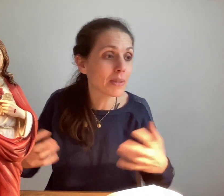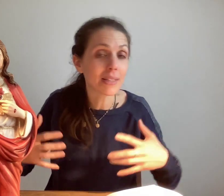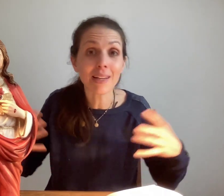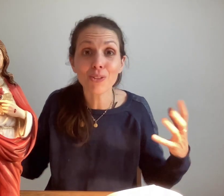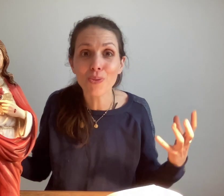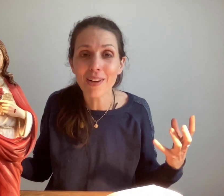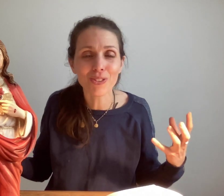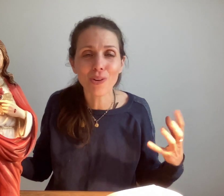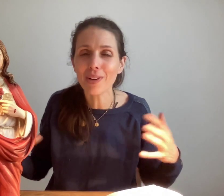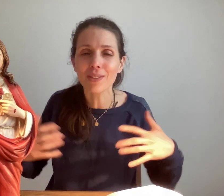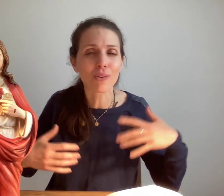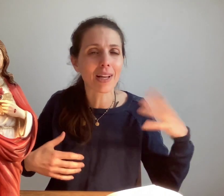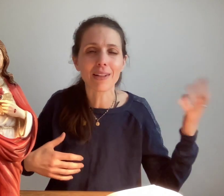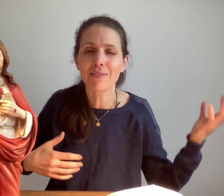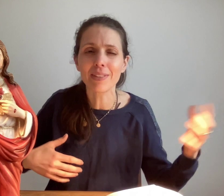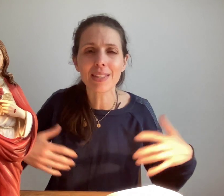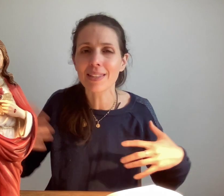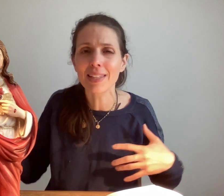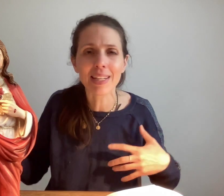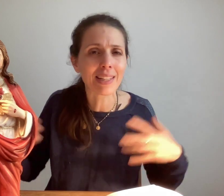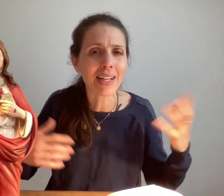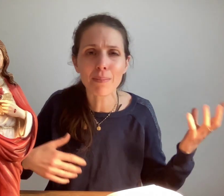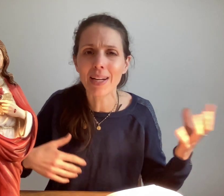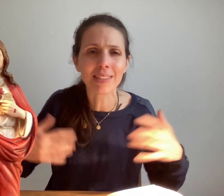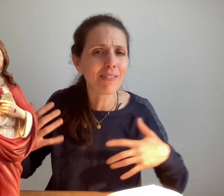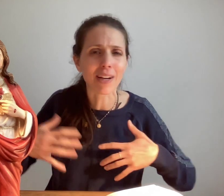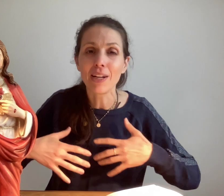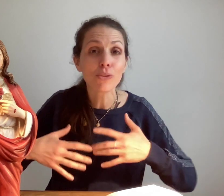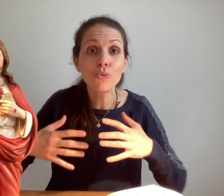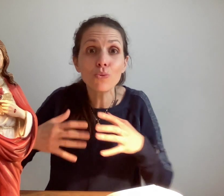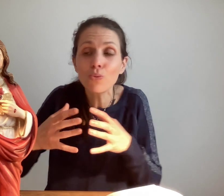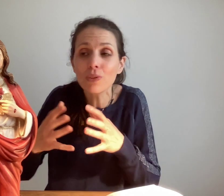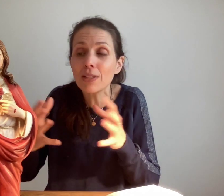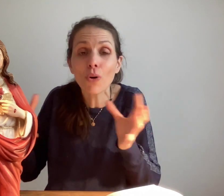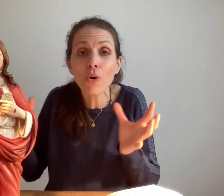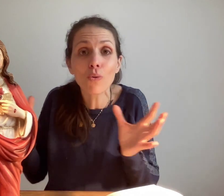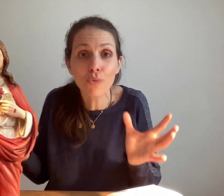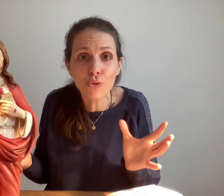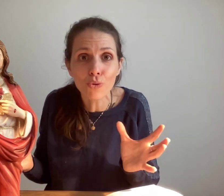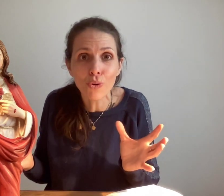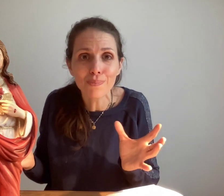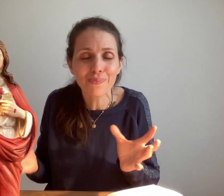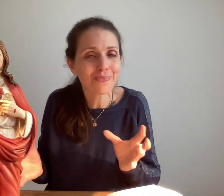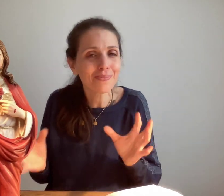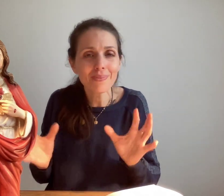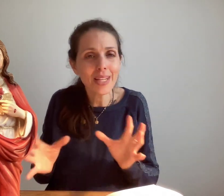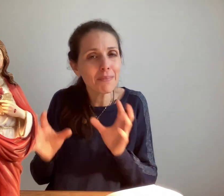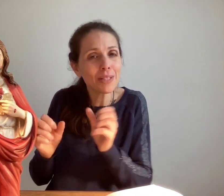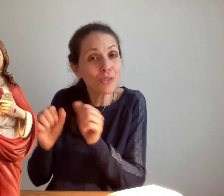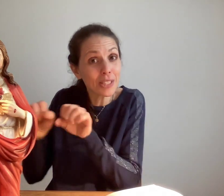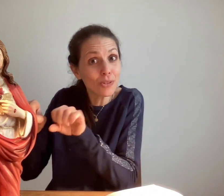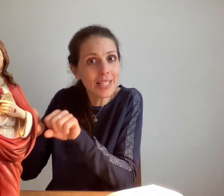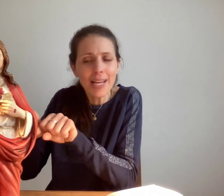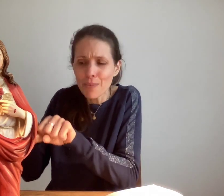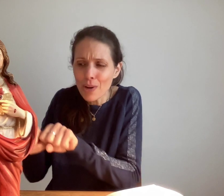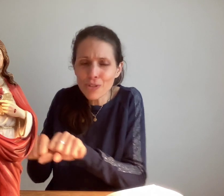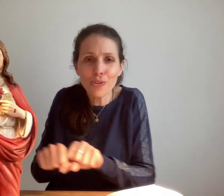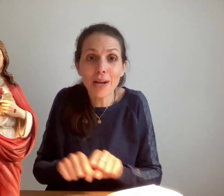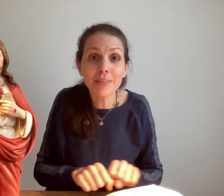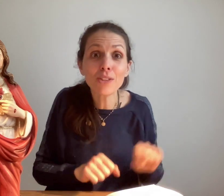misère, de noirceur, donc il y a les vices, les iniquités, les maladies, toutes ces horreurs, vu le jour. Et donc, Jésus dit, moi, je veux ramener